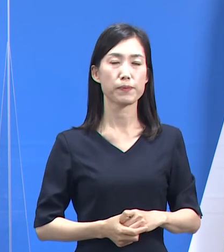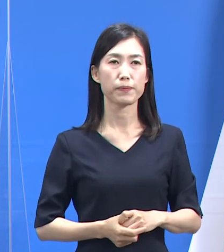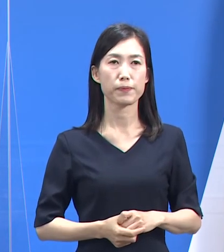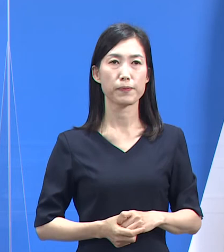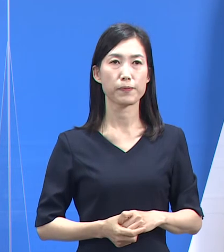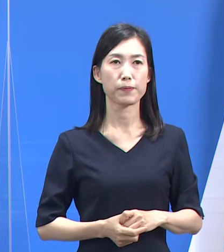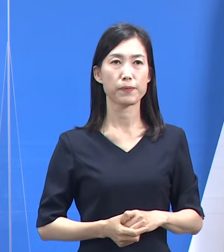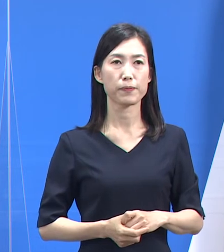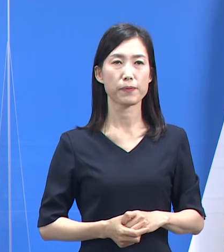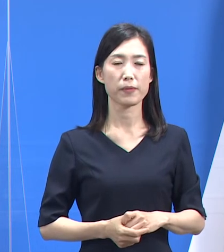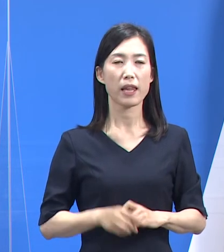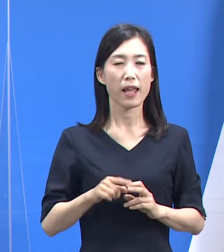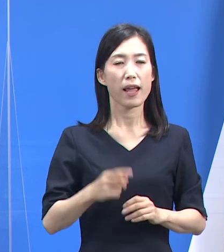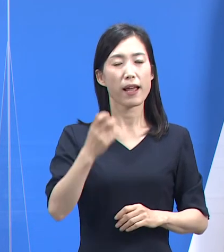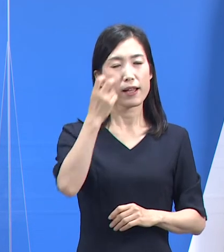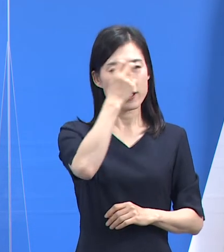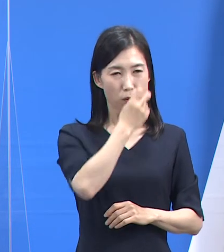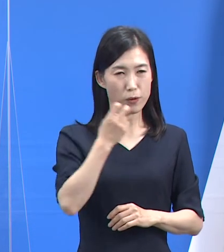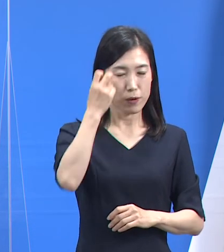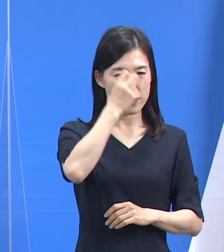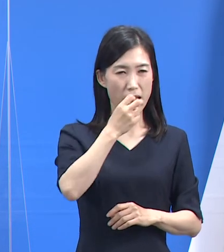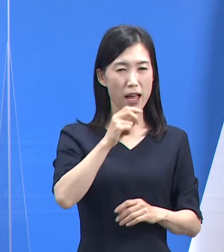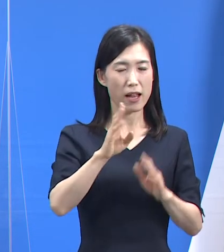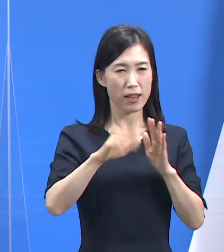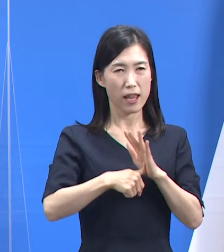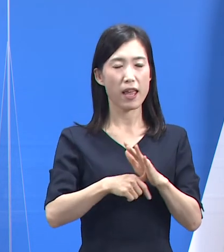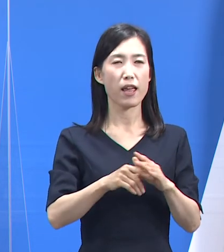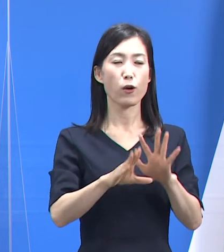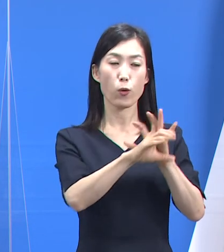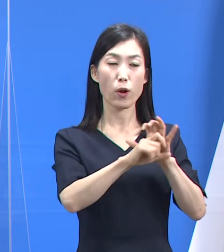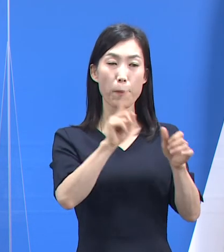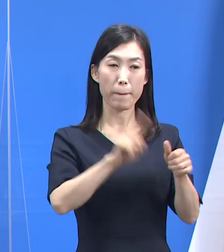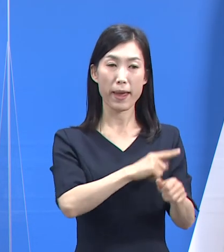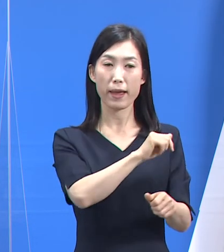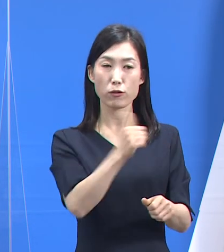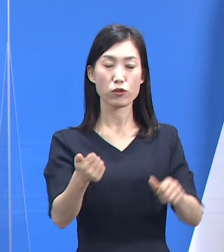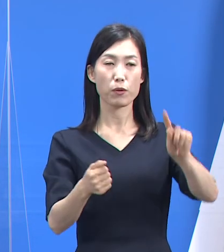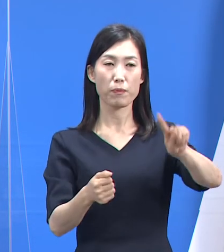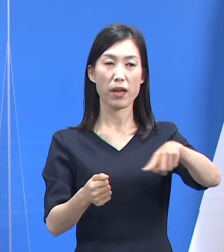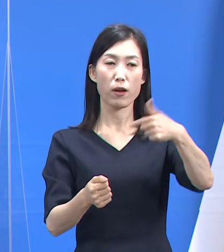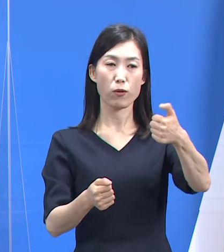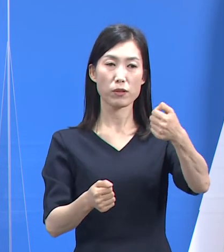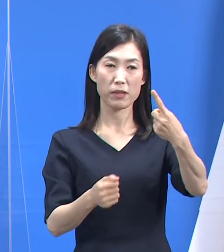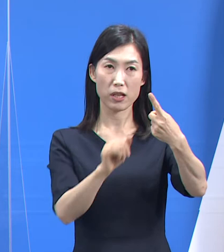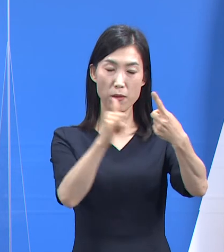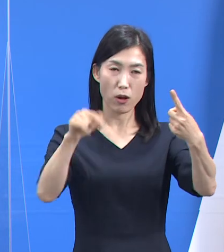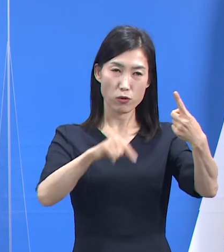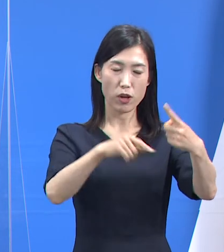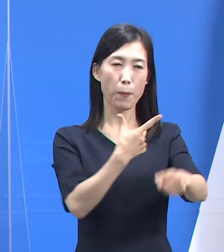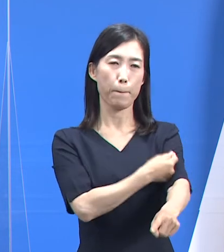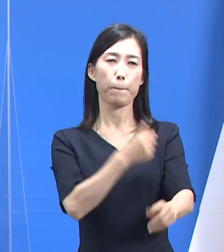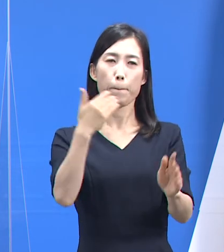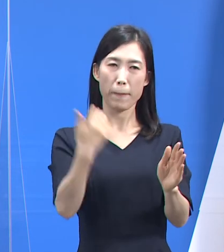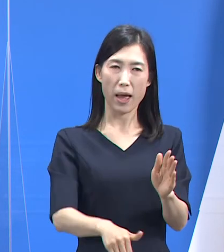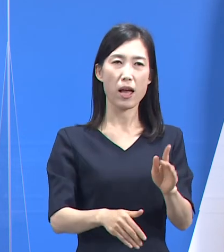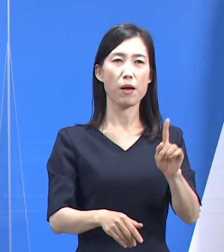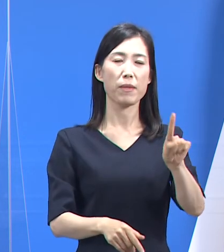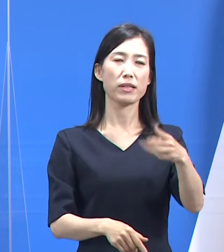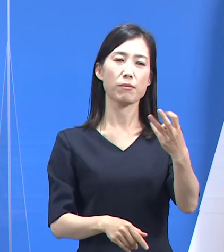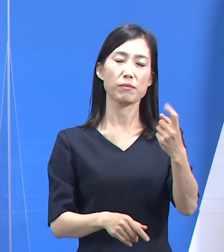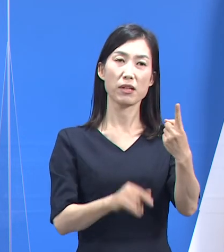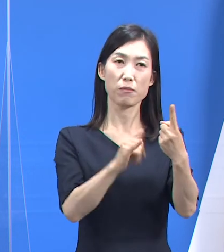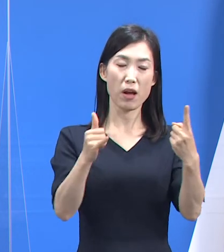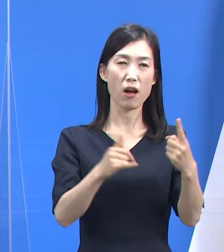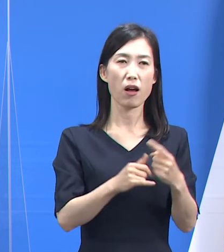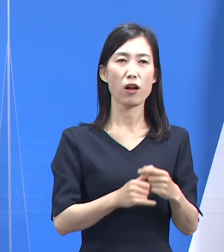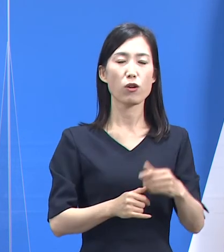조사 기간 코로나19 사망자 150여 명 중 백신 미접종자는 139명이며 사망자 대비